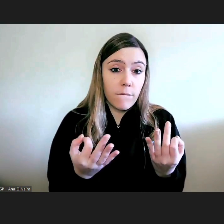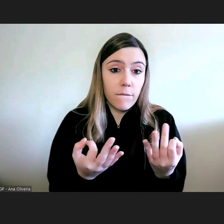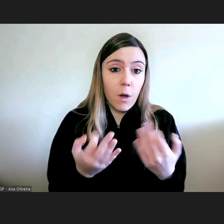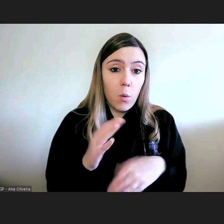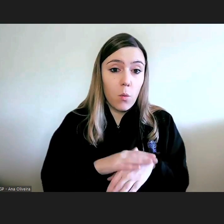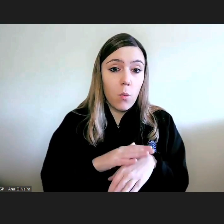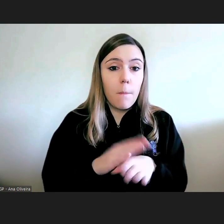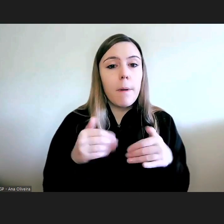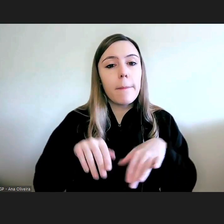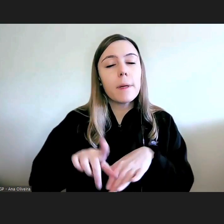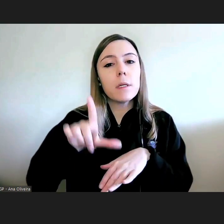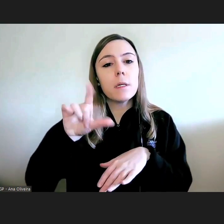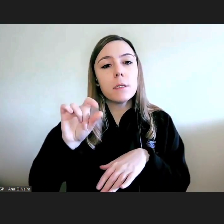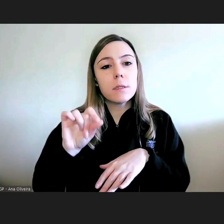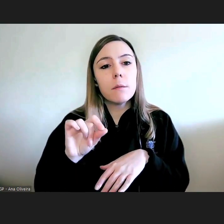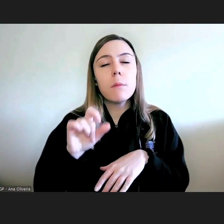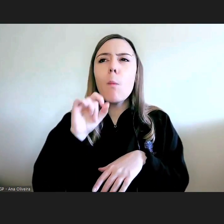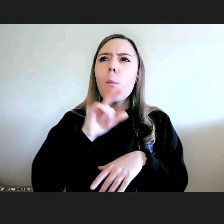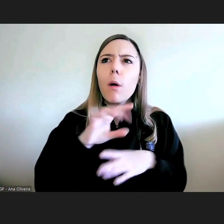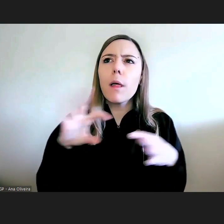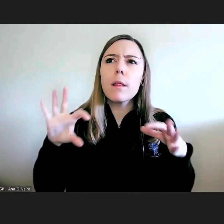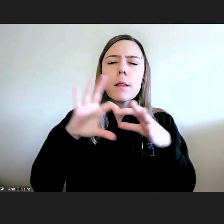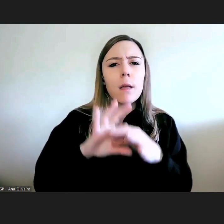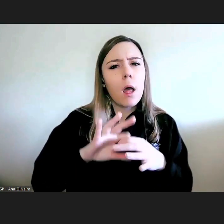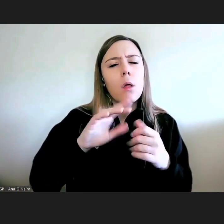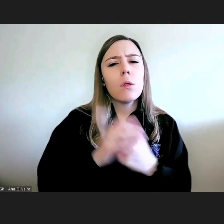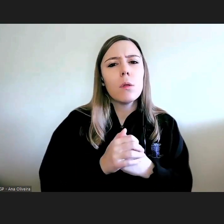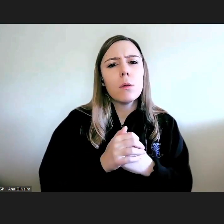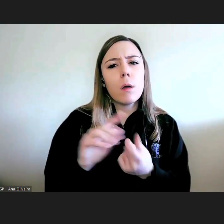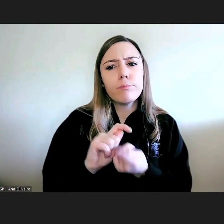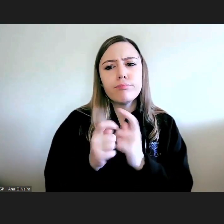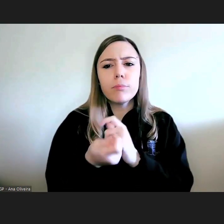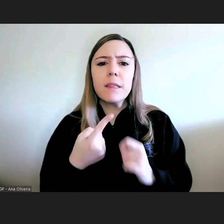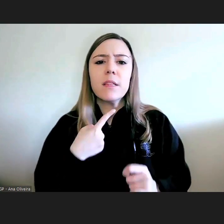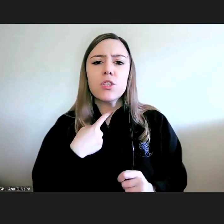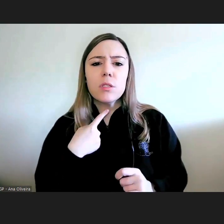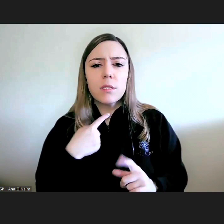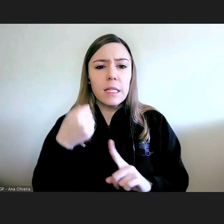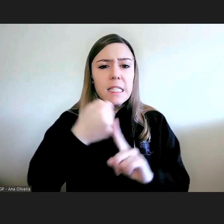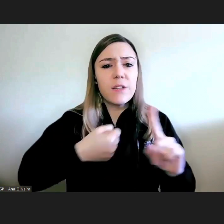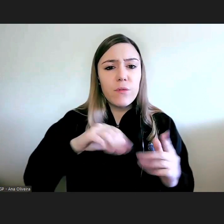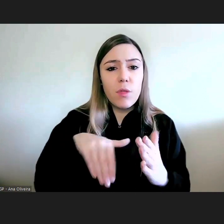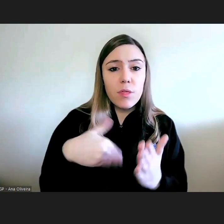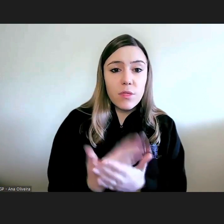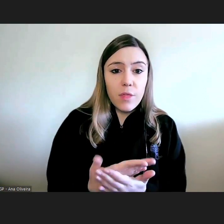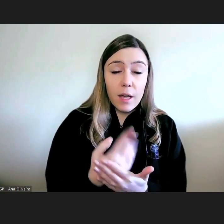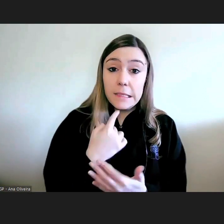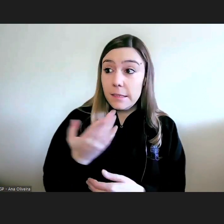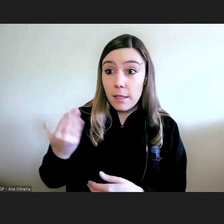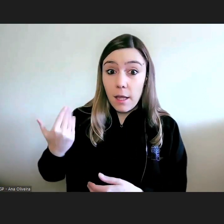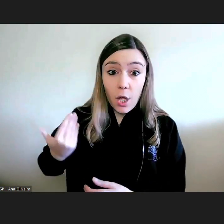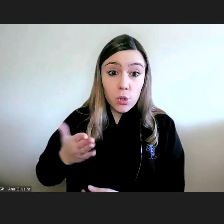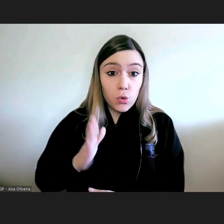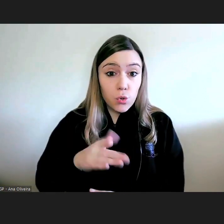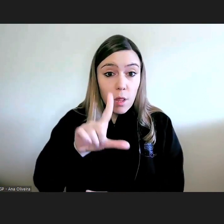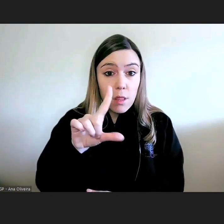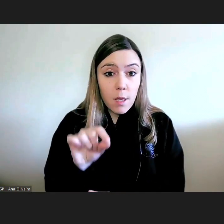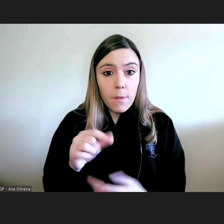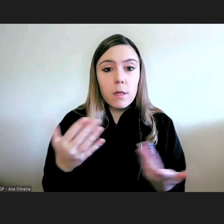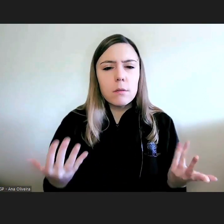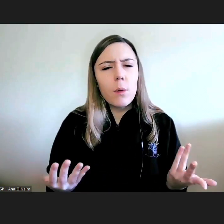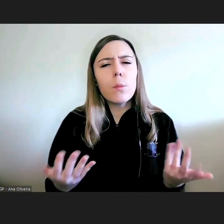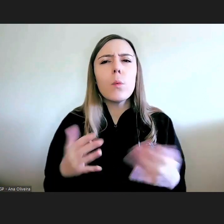também em alguma medida pelos desafios da transição digital que também já fiz referência e que fazem com que nem